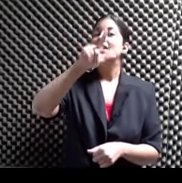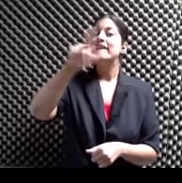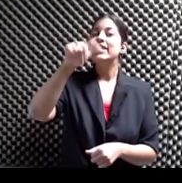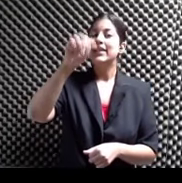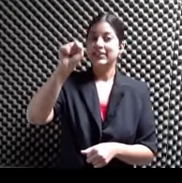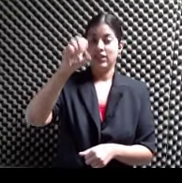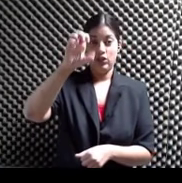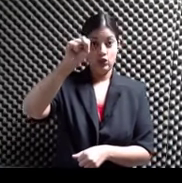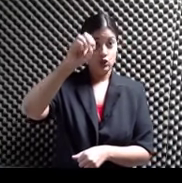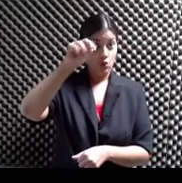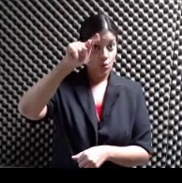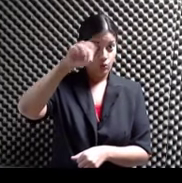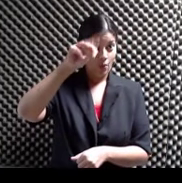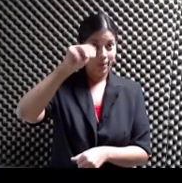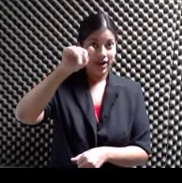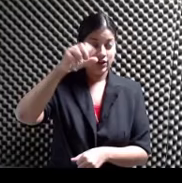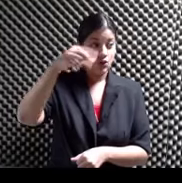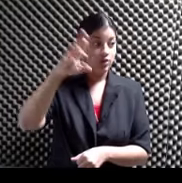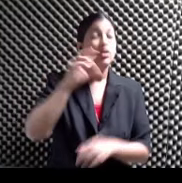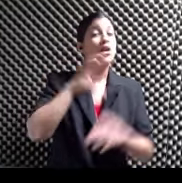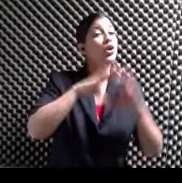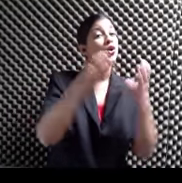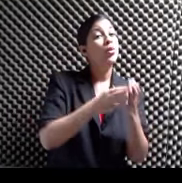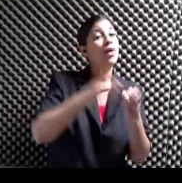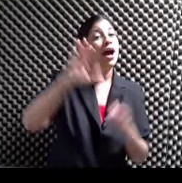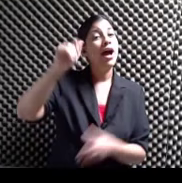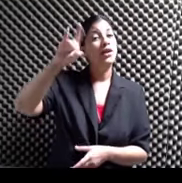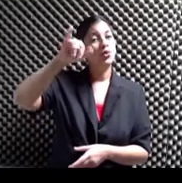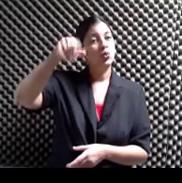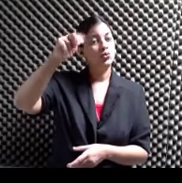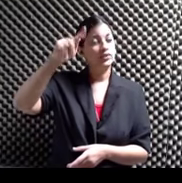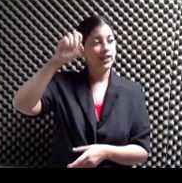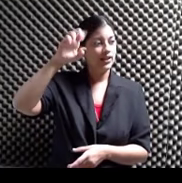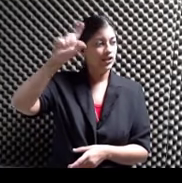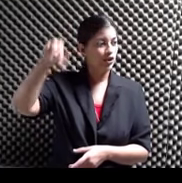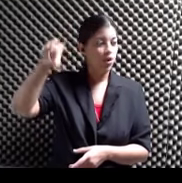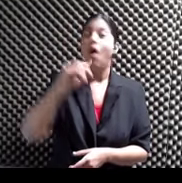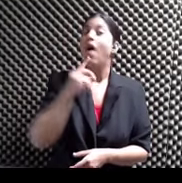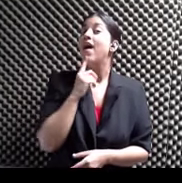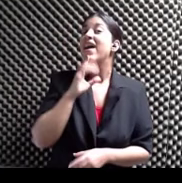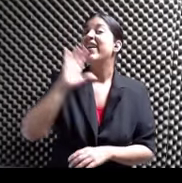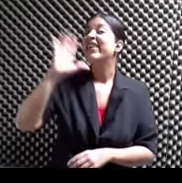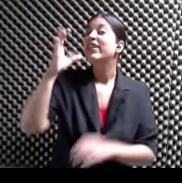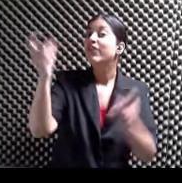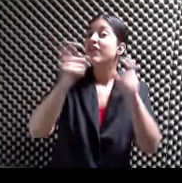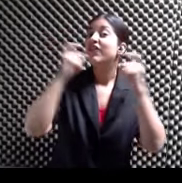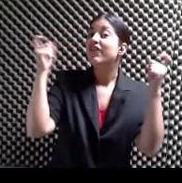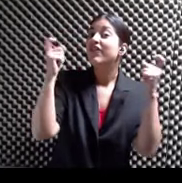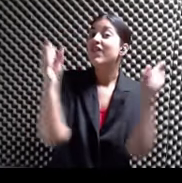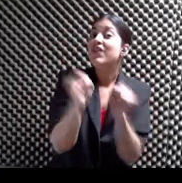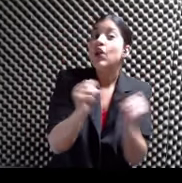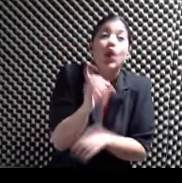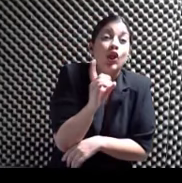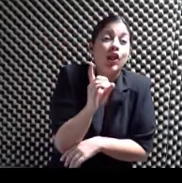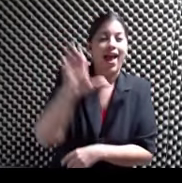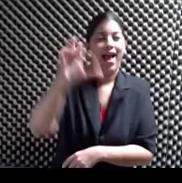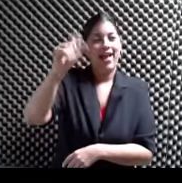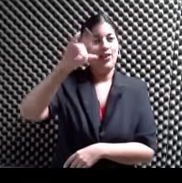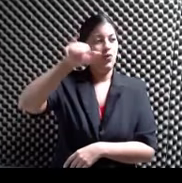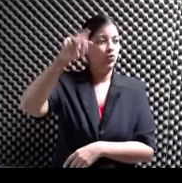cabo Por el club adjunteño Obviamente El quinto festival del frío En Mera En adjuntas En adjuntas Ay Dios mío